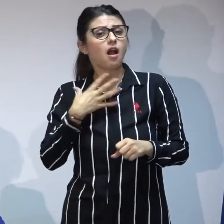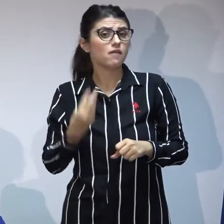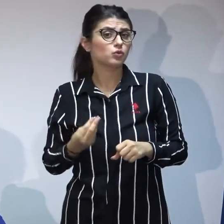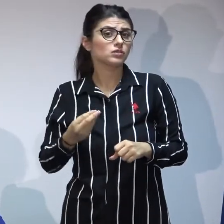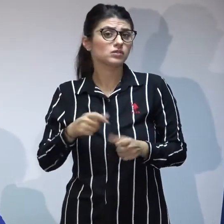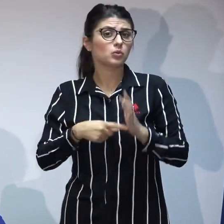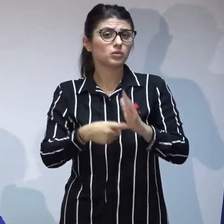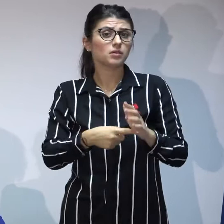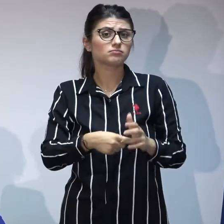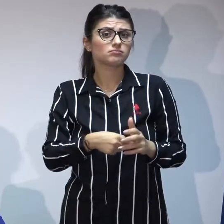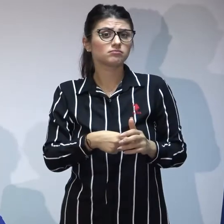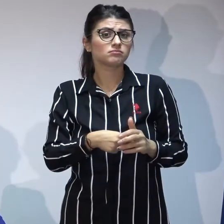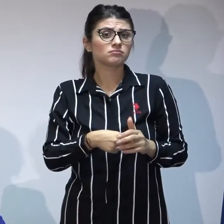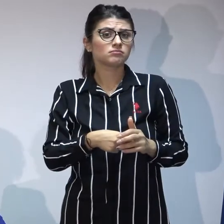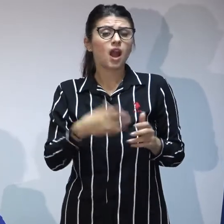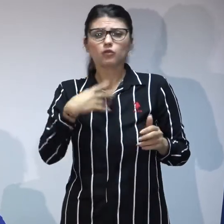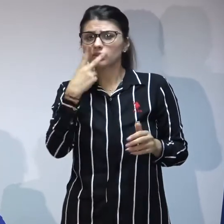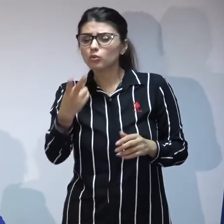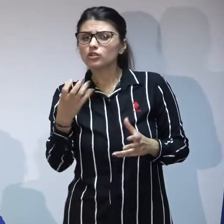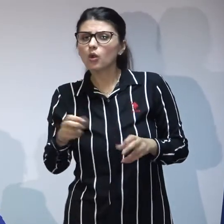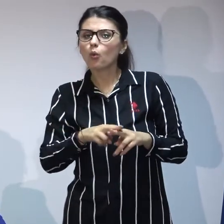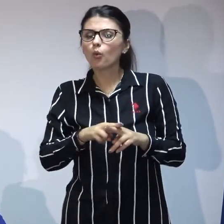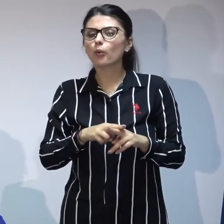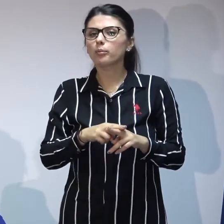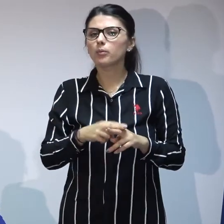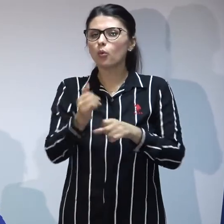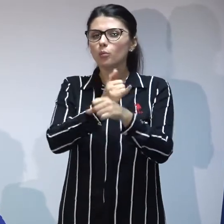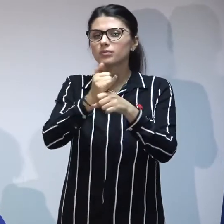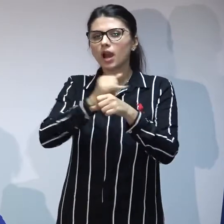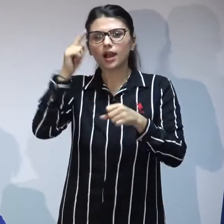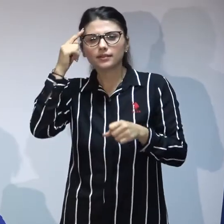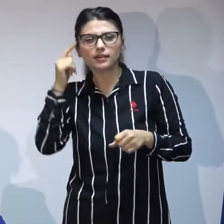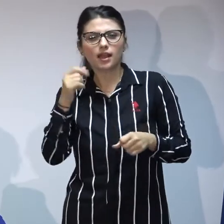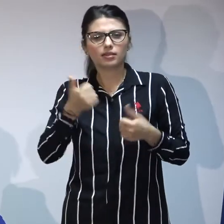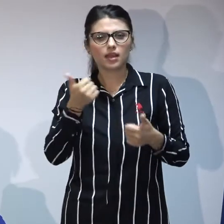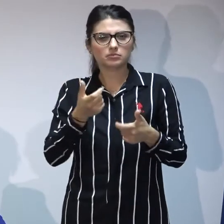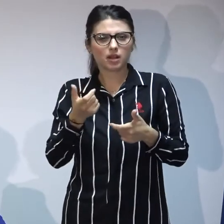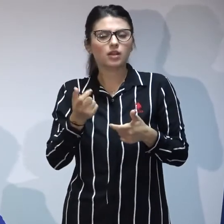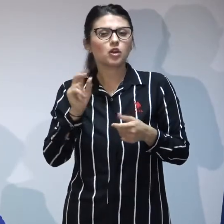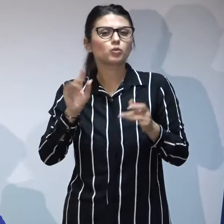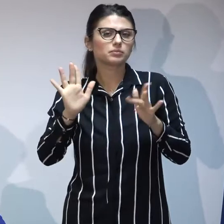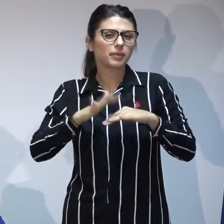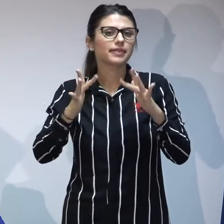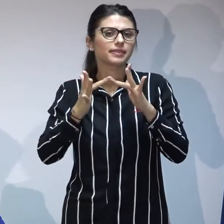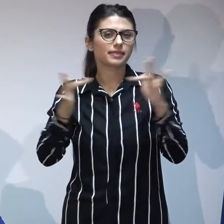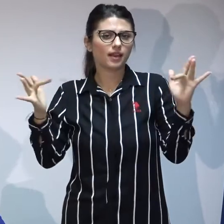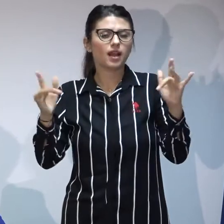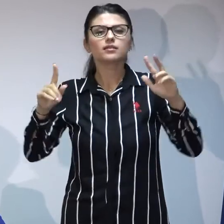puțin și pe zona de percepție privind adopția și am lansat un chestionar online o cercetare